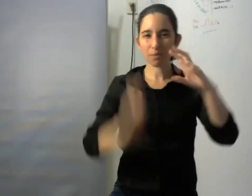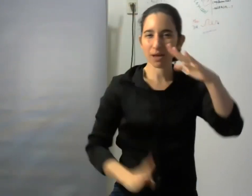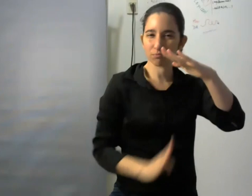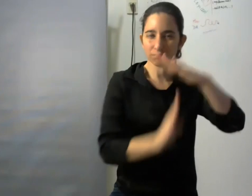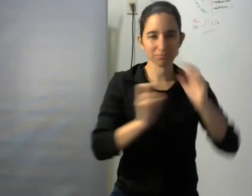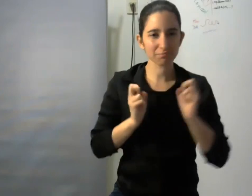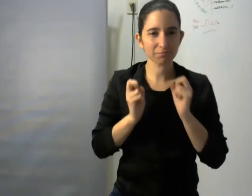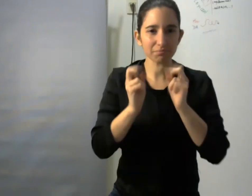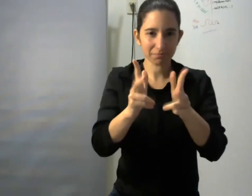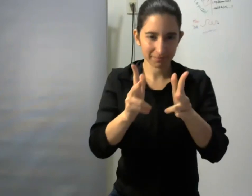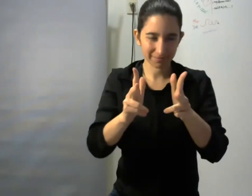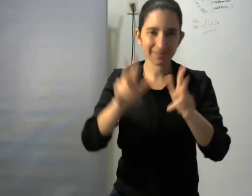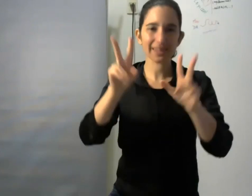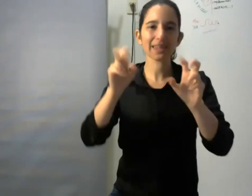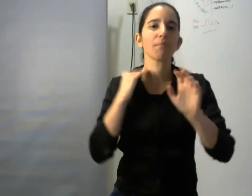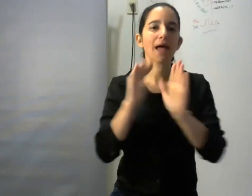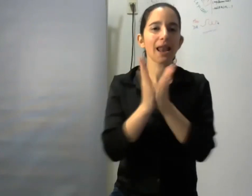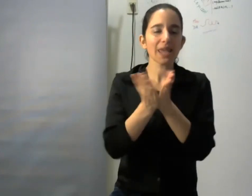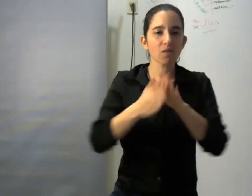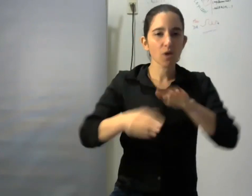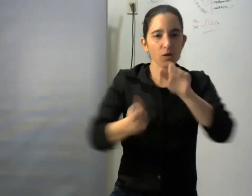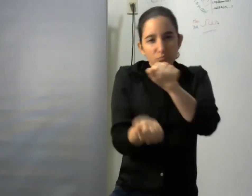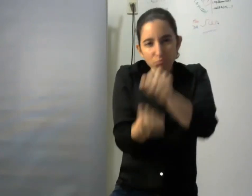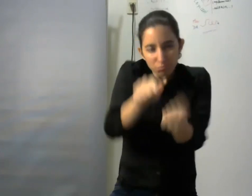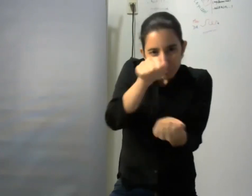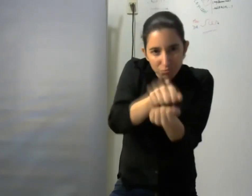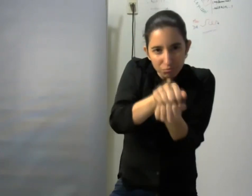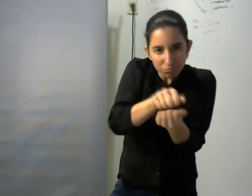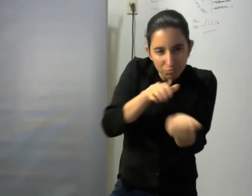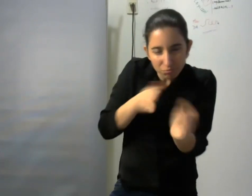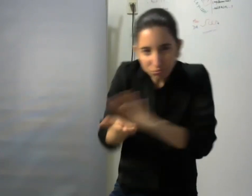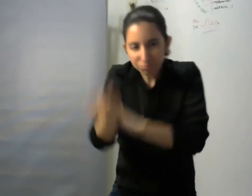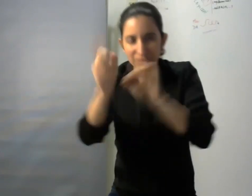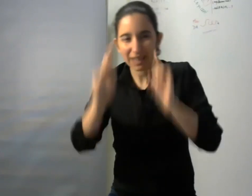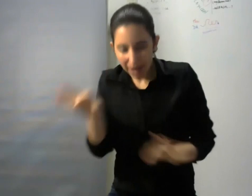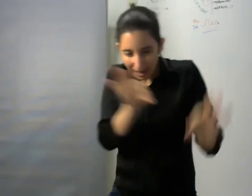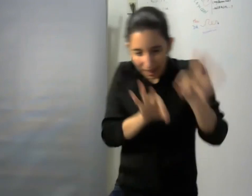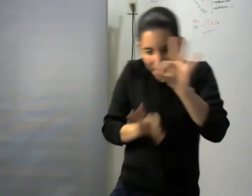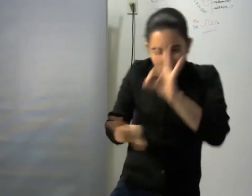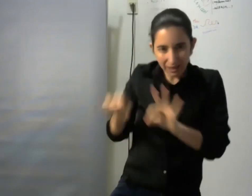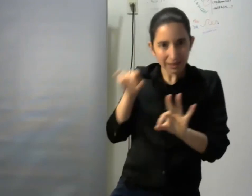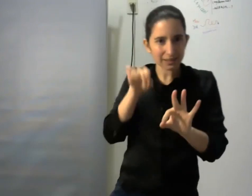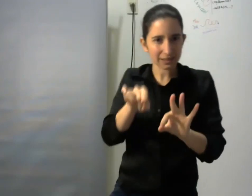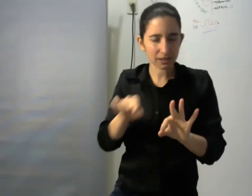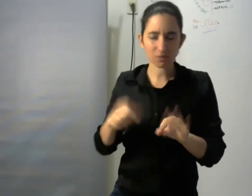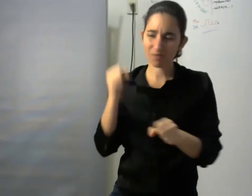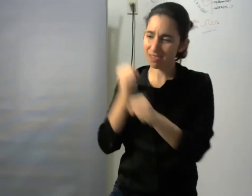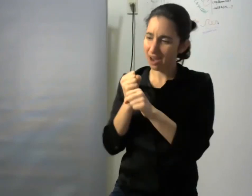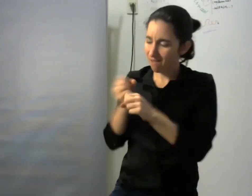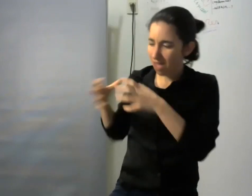editorial del libro de nuestro trabajo que fue coordinarlo y transformarlo en libro pero el trabajo